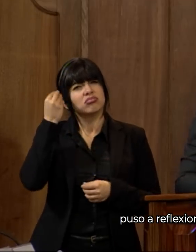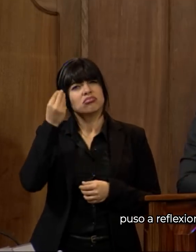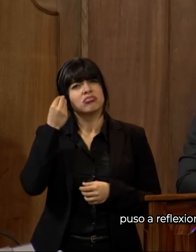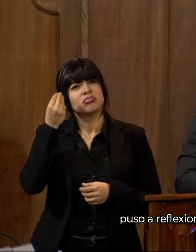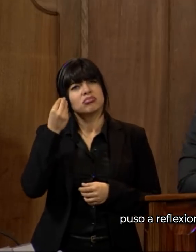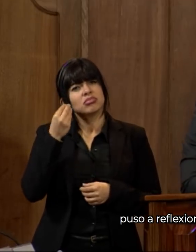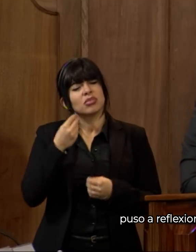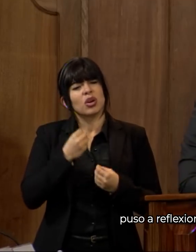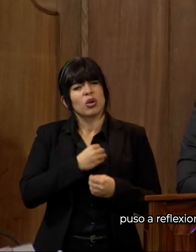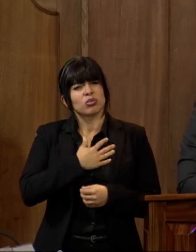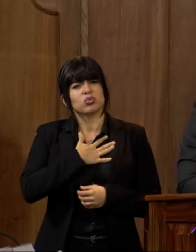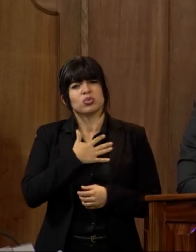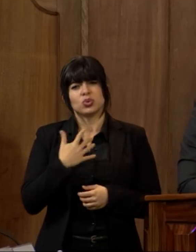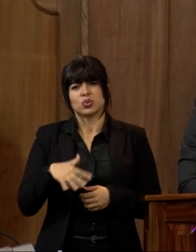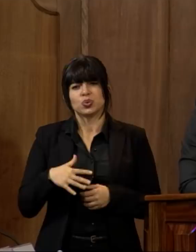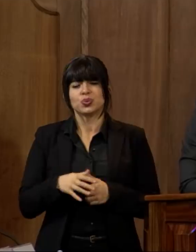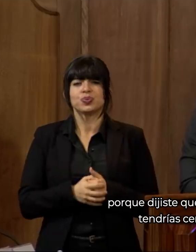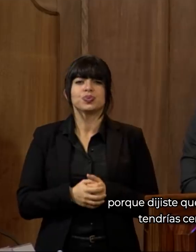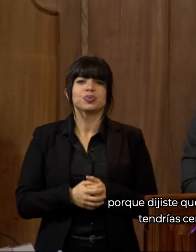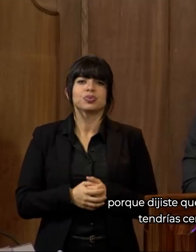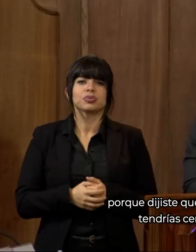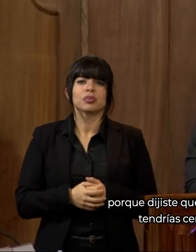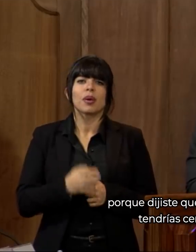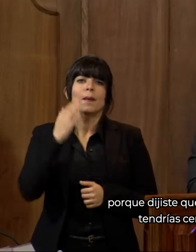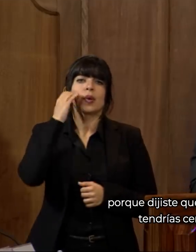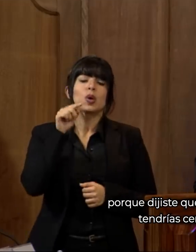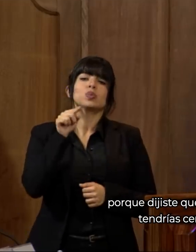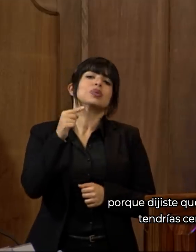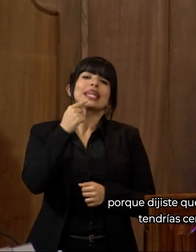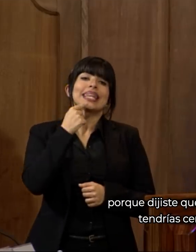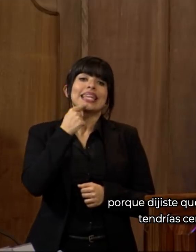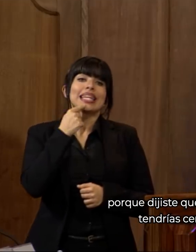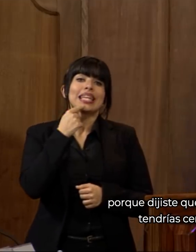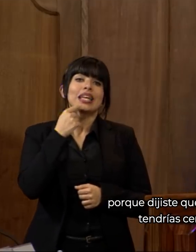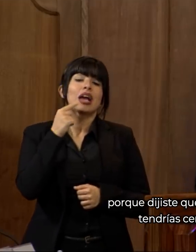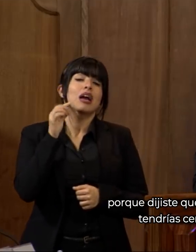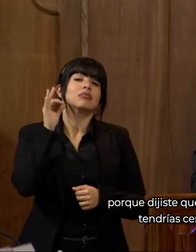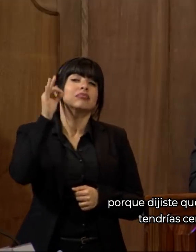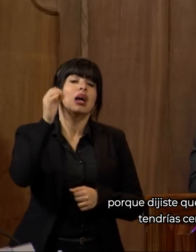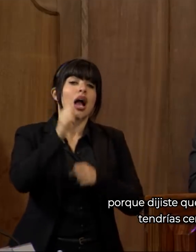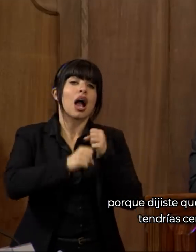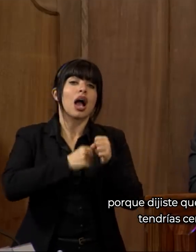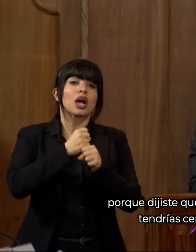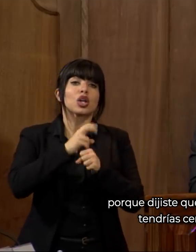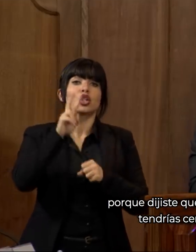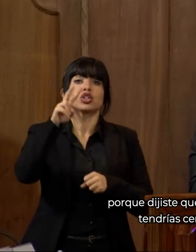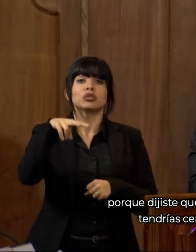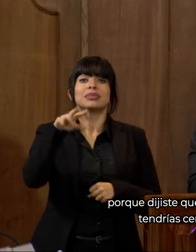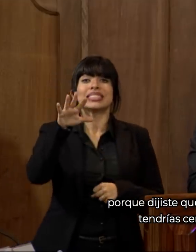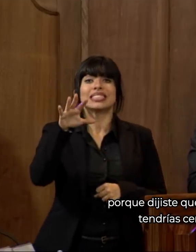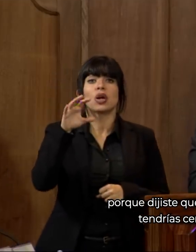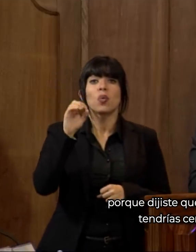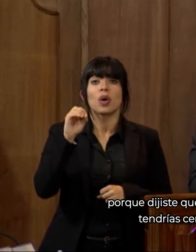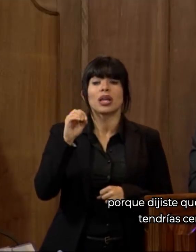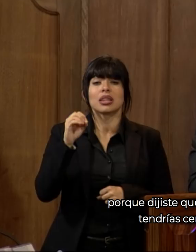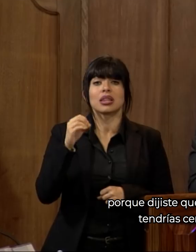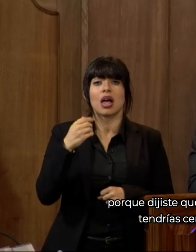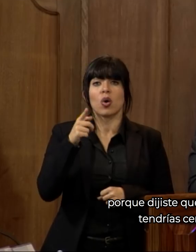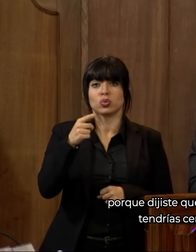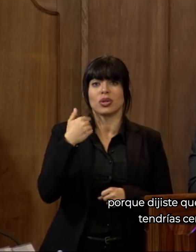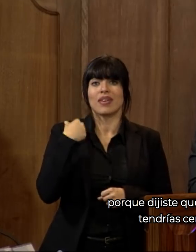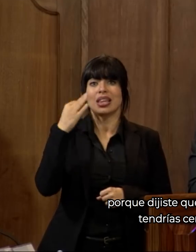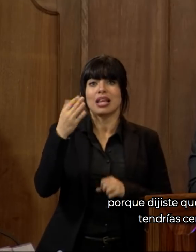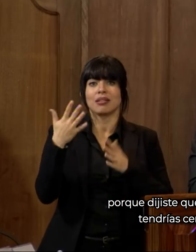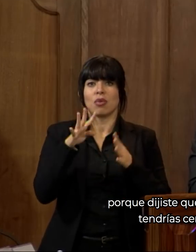conmovió. Porque dijiste que allá en el año 2050 tendría cerca de